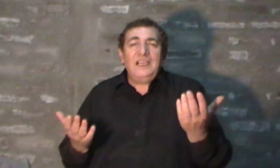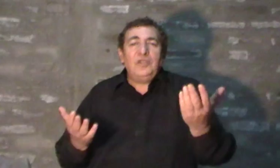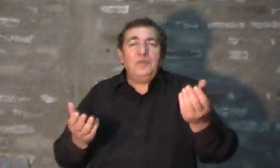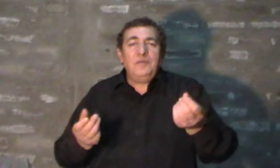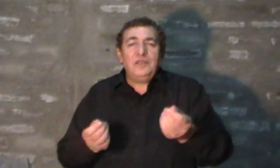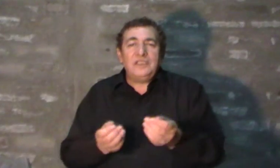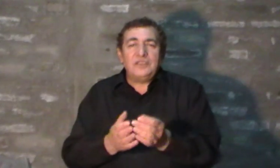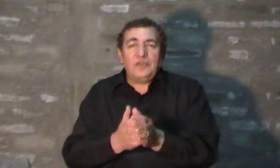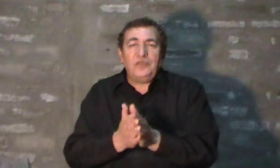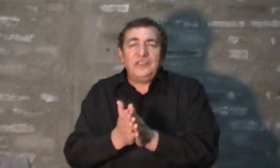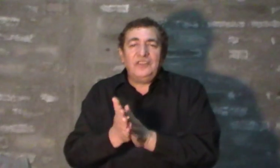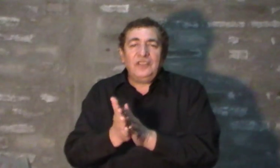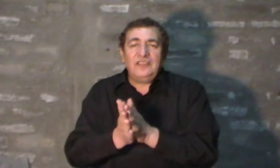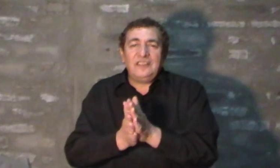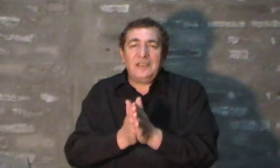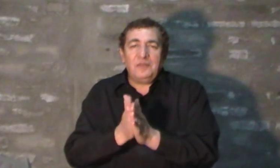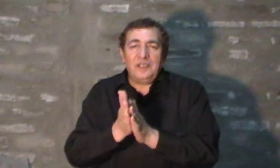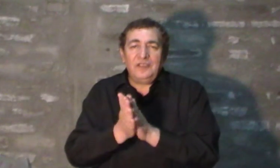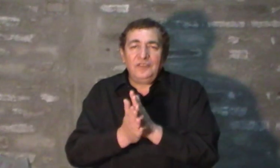haga lo mismo que yo. Flicciónese las manos,